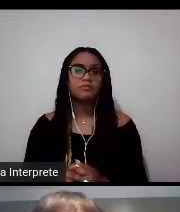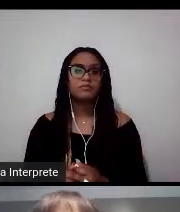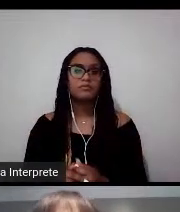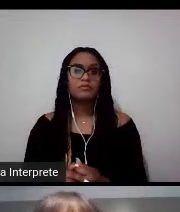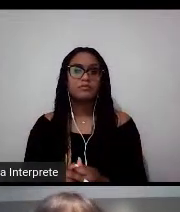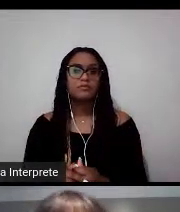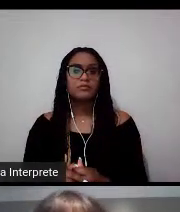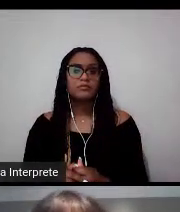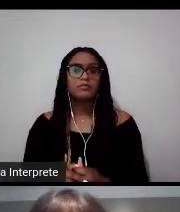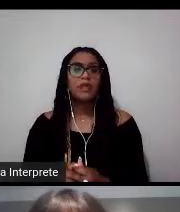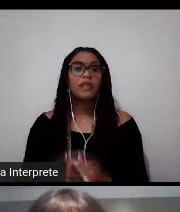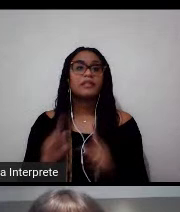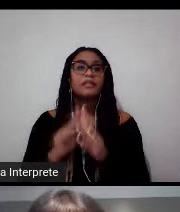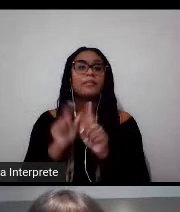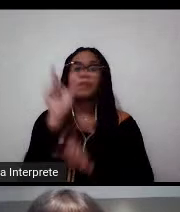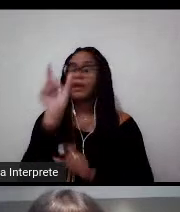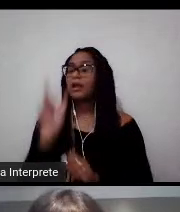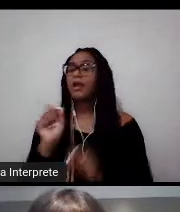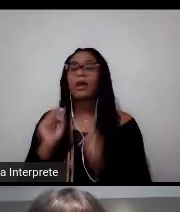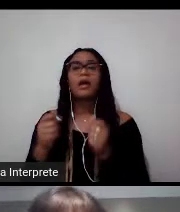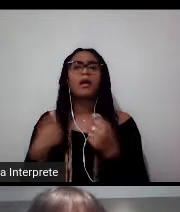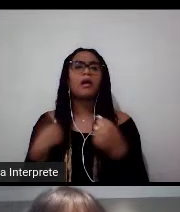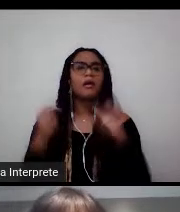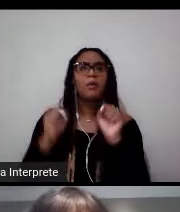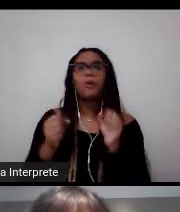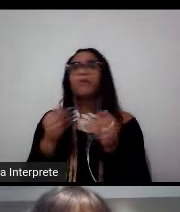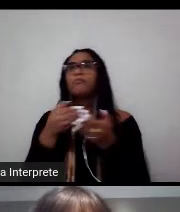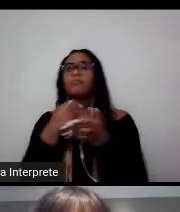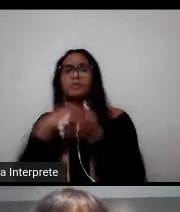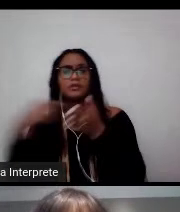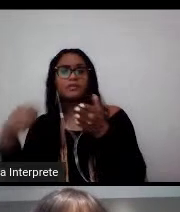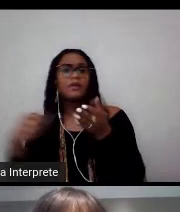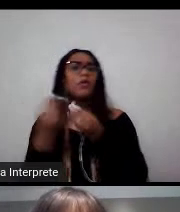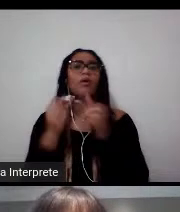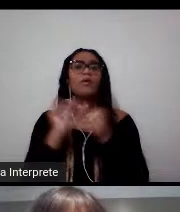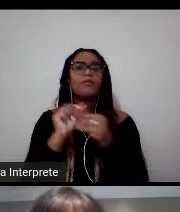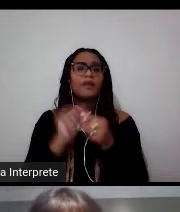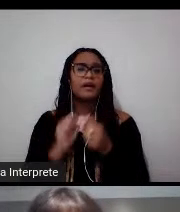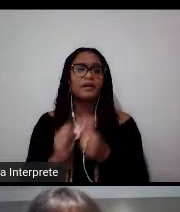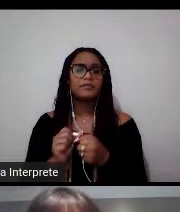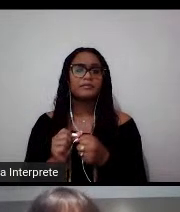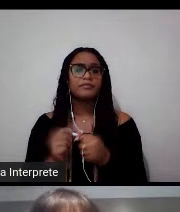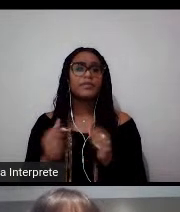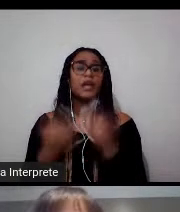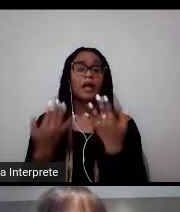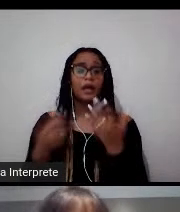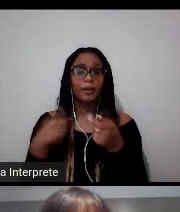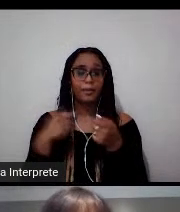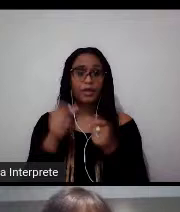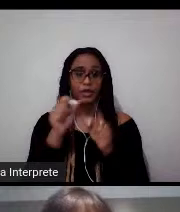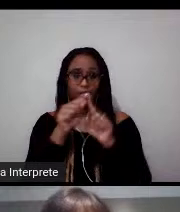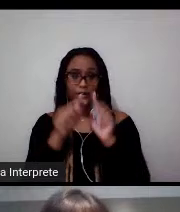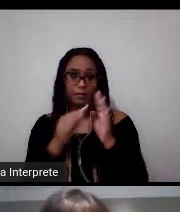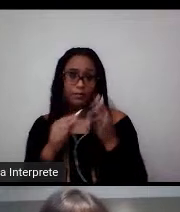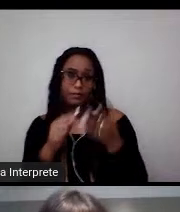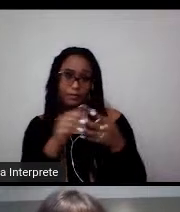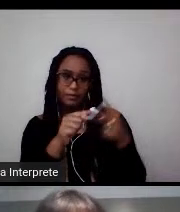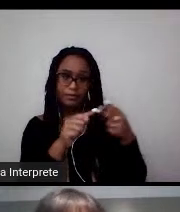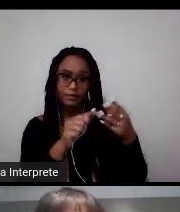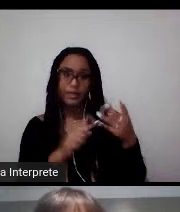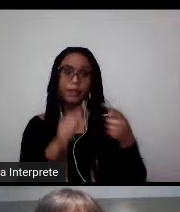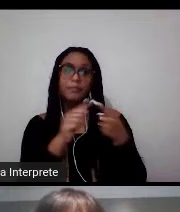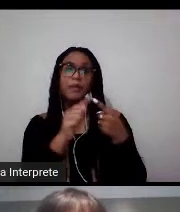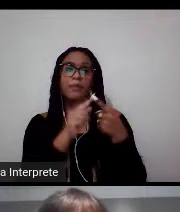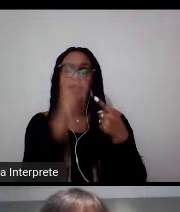Quem que pode se inscrever nesse programa de bolsa? Para ter a candidatura válida, você precisa ser cidadão brasileiro,